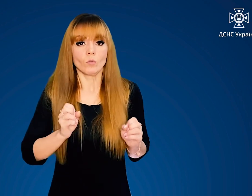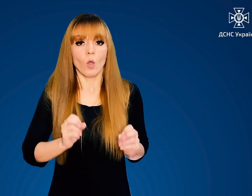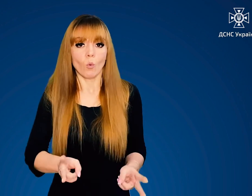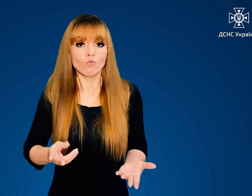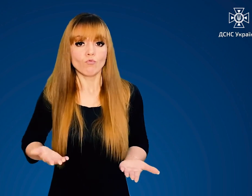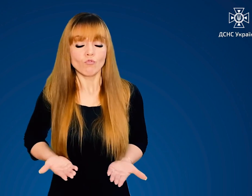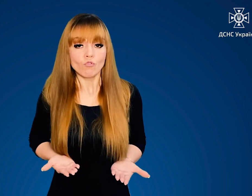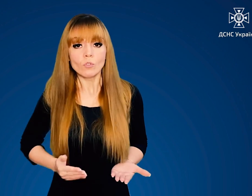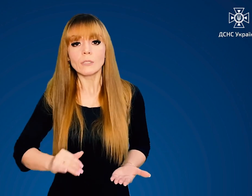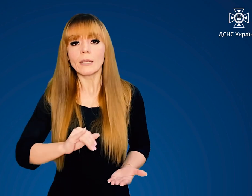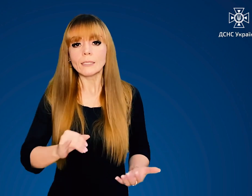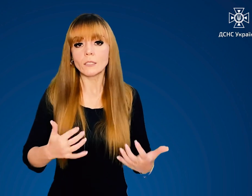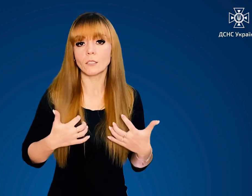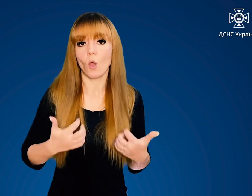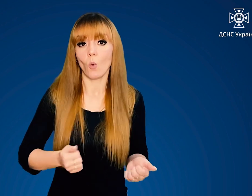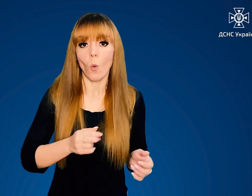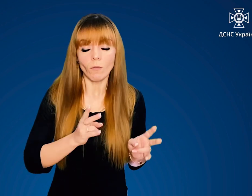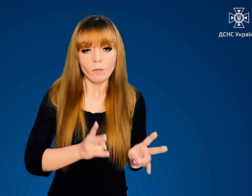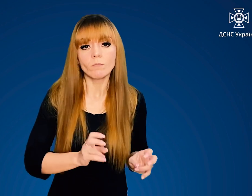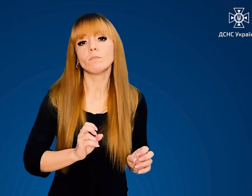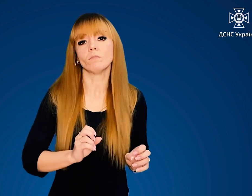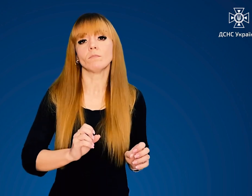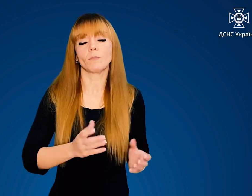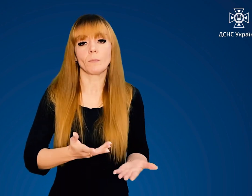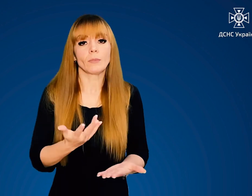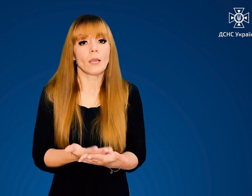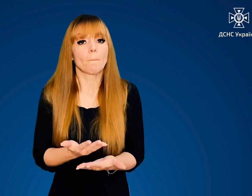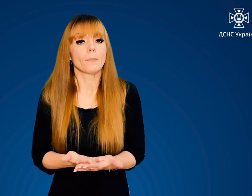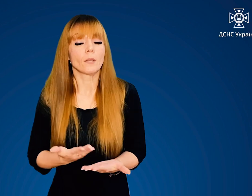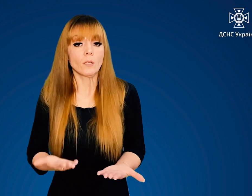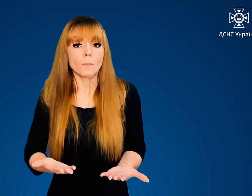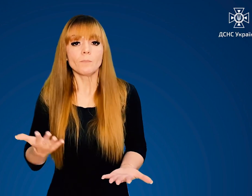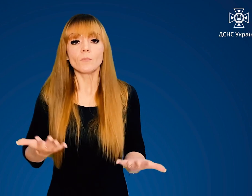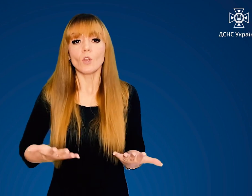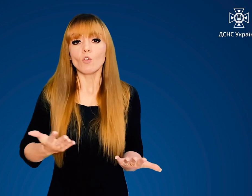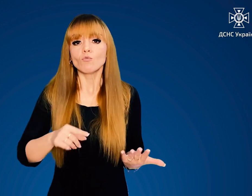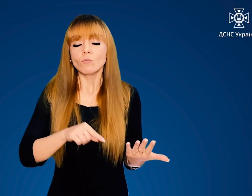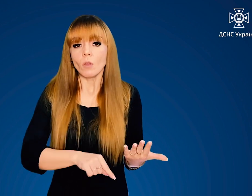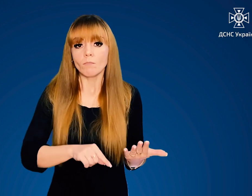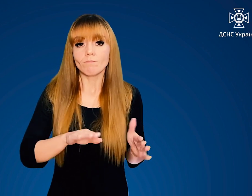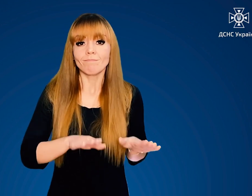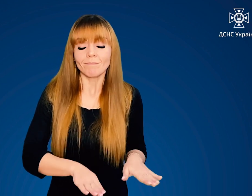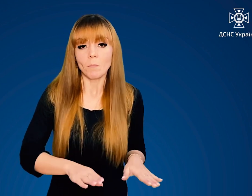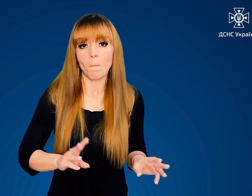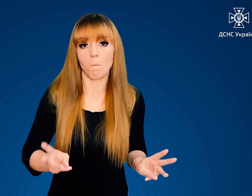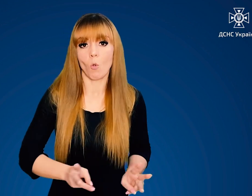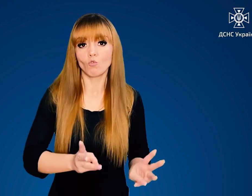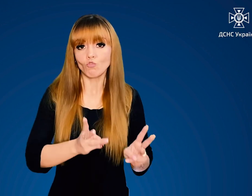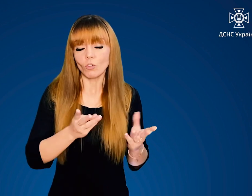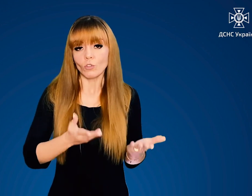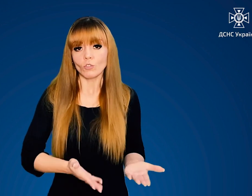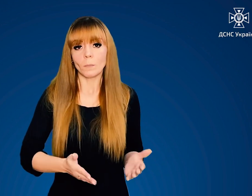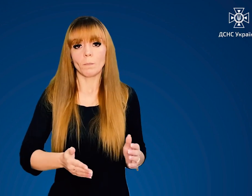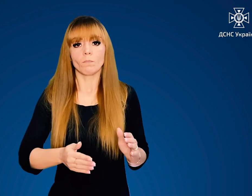що створює загрозу життю і здоров'ю громадян. Наприклад, якщо там сталася пожежа,